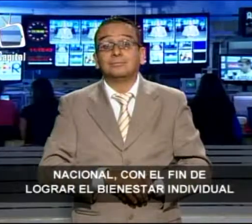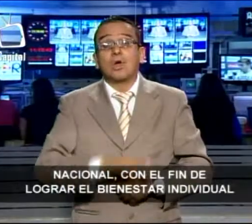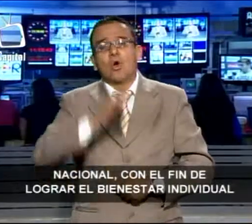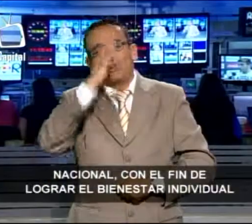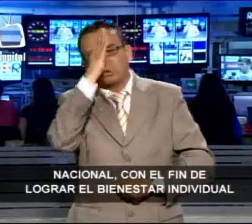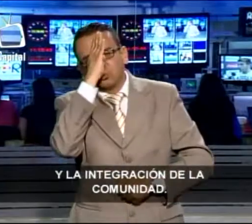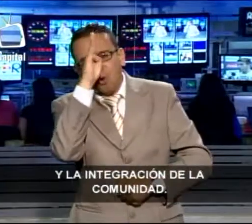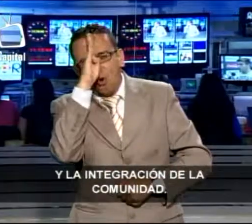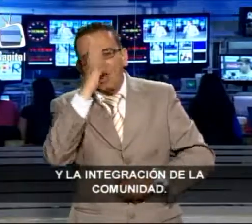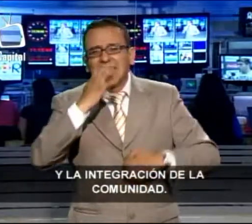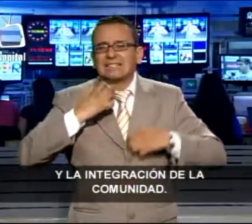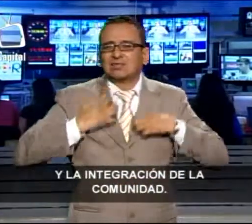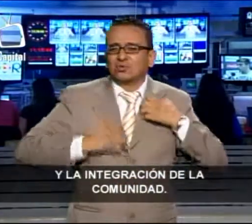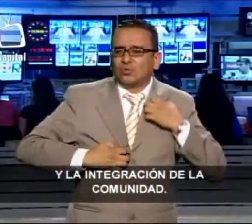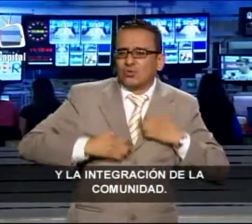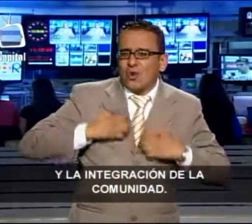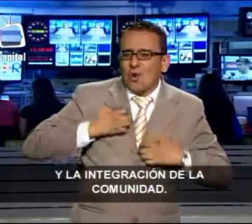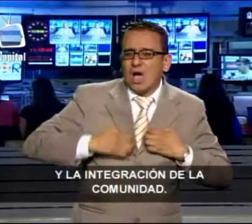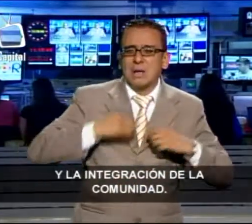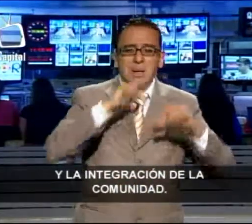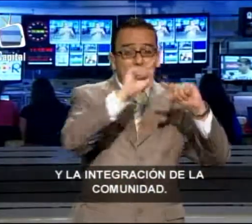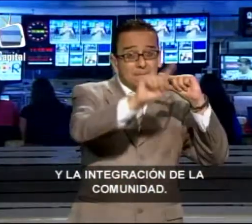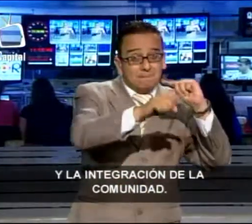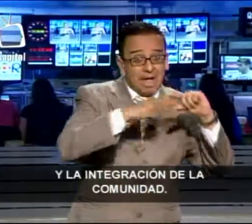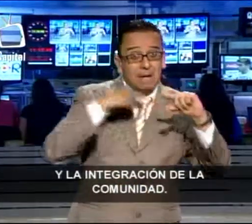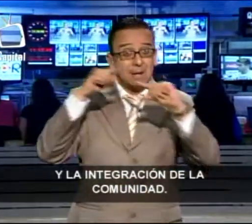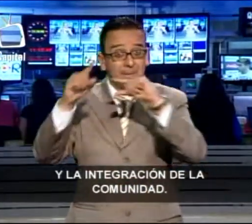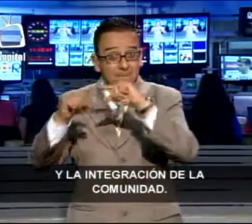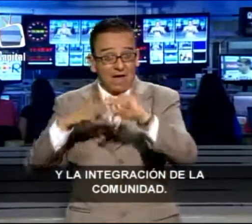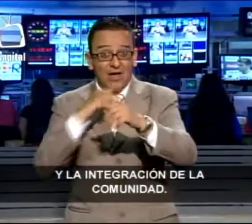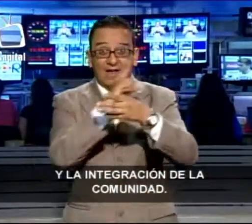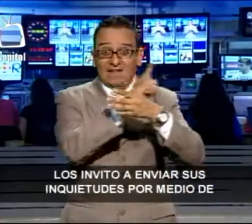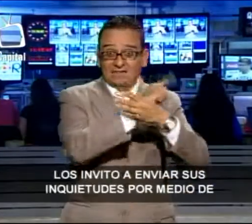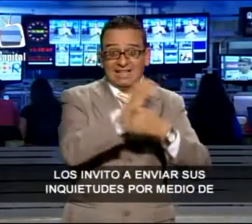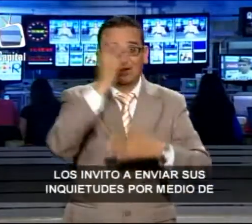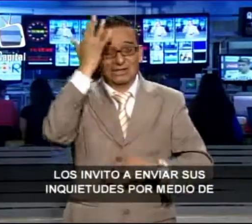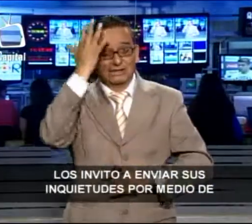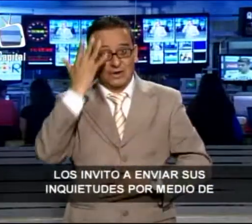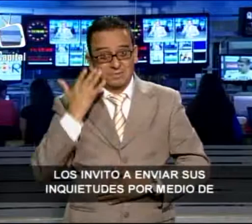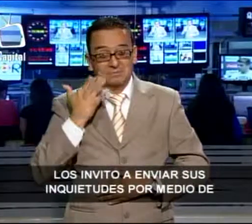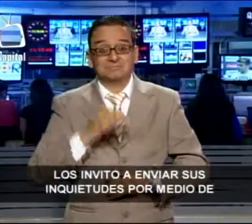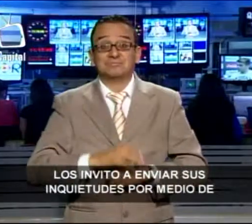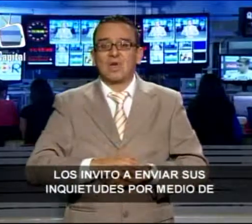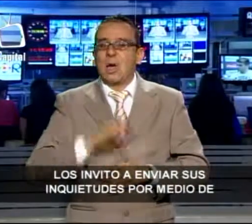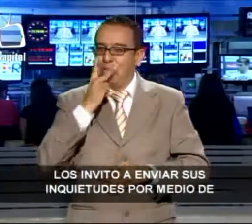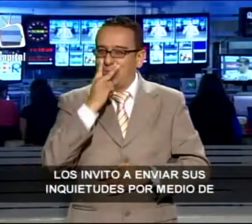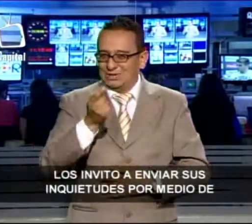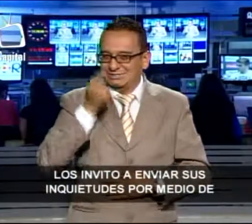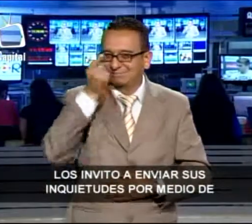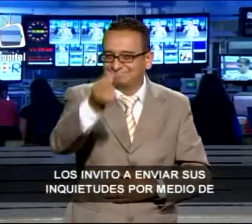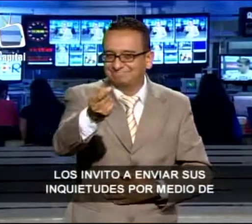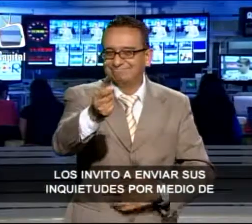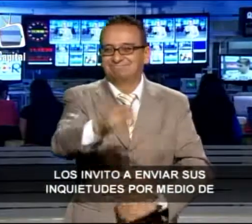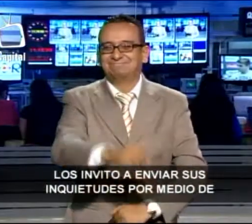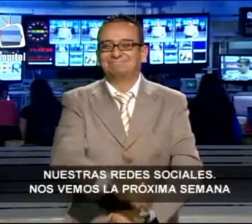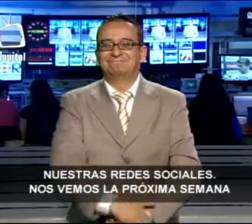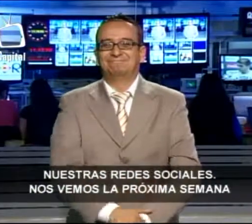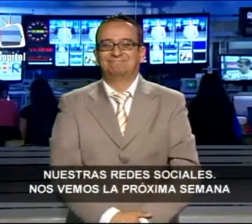individual y de la integración de la comunidad. Los invito a enviar sus inquietudes por medio de nuestras redes